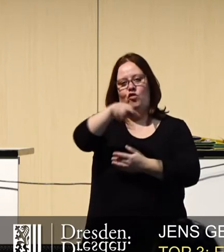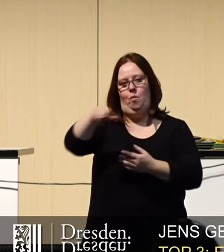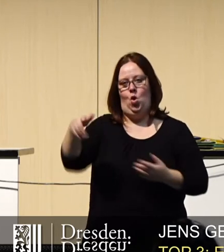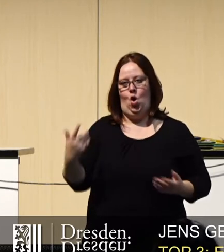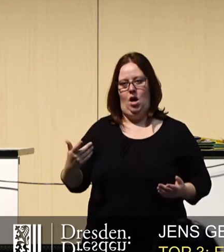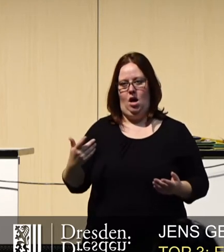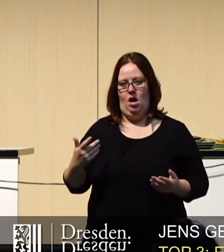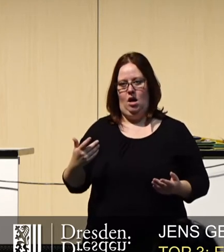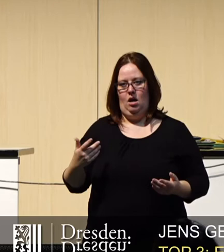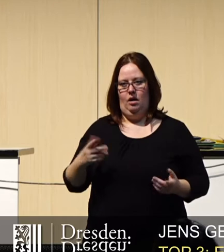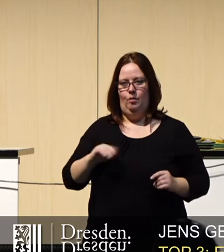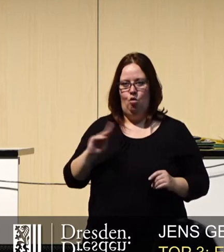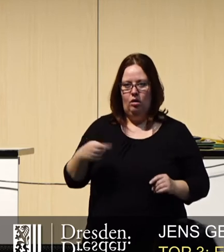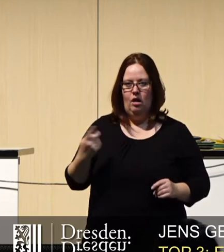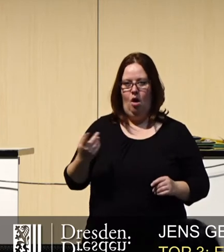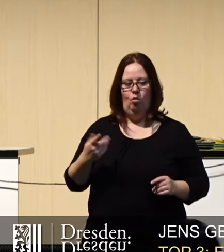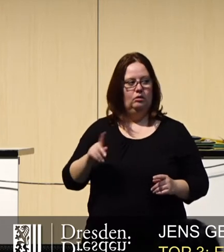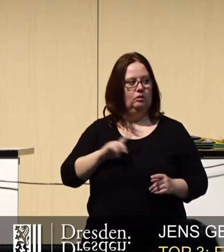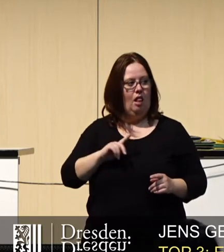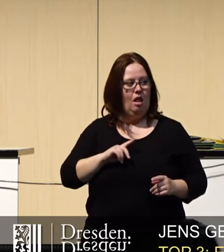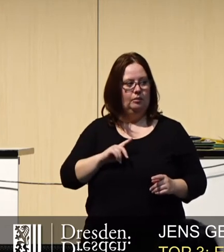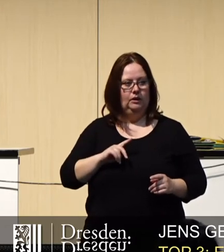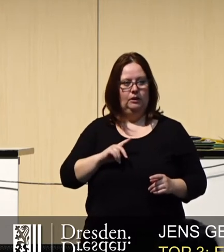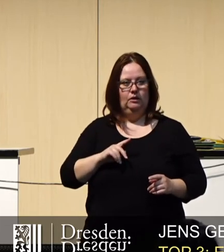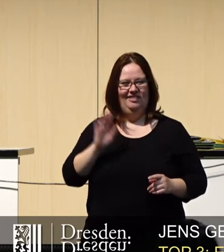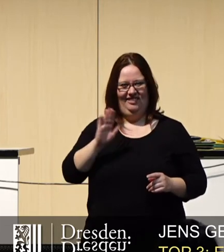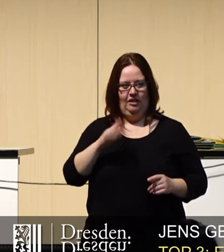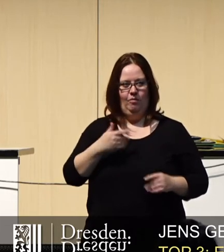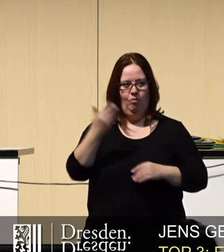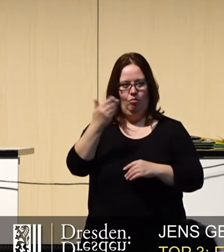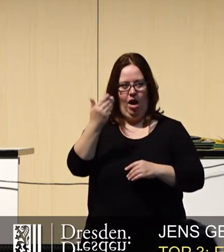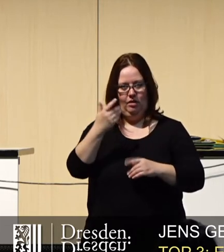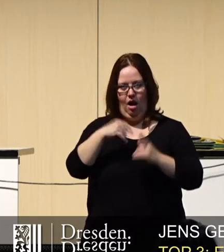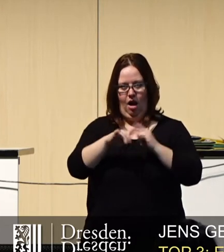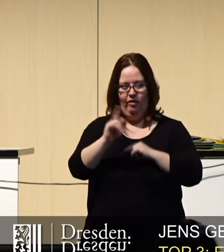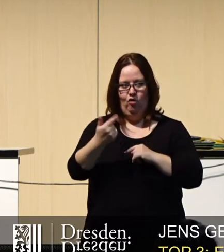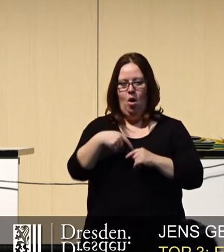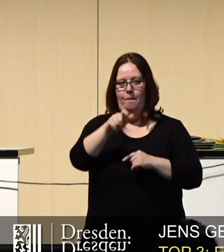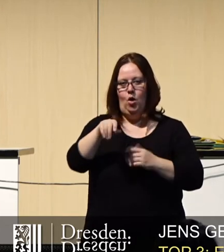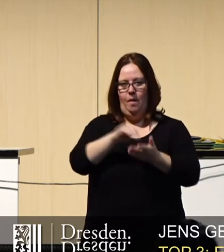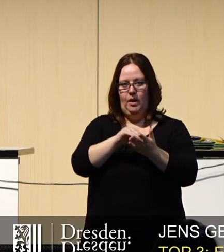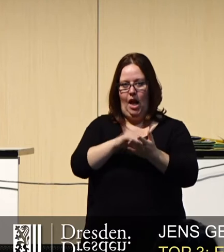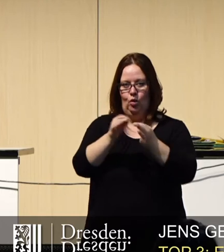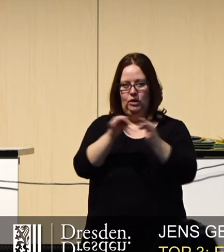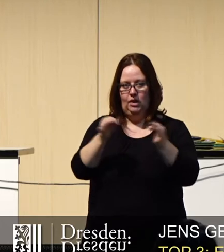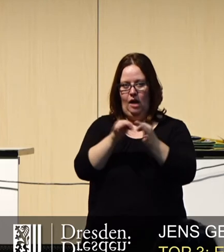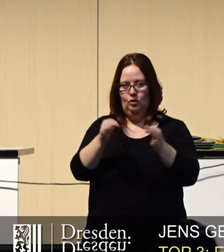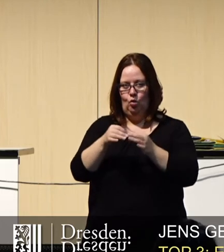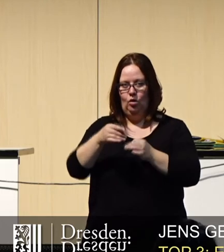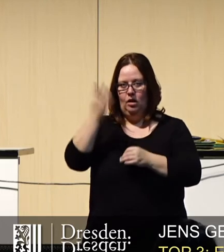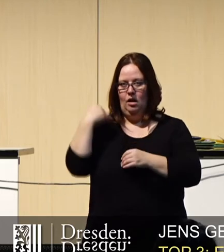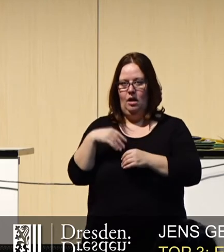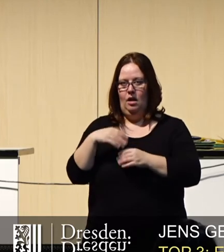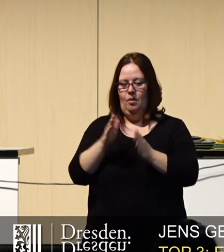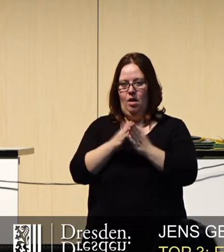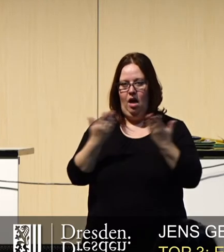Herr Lichti, ich habe mir Ihren Beitrag zur Bürgerbeteiligungssatzung im